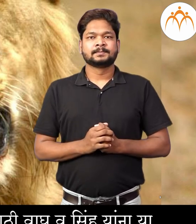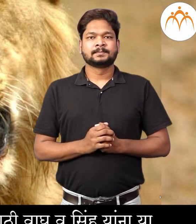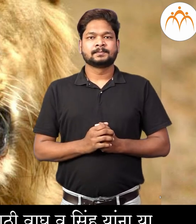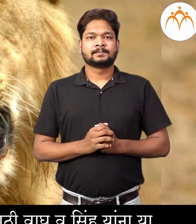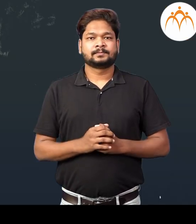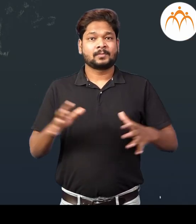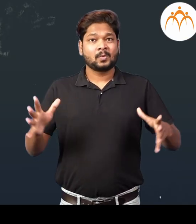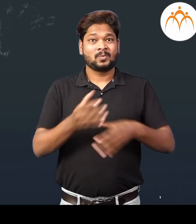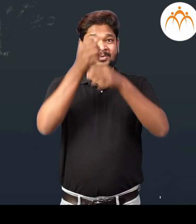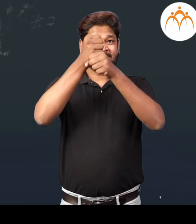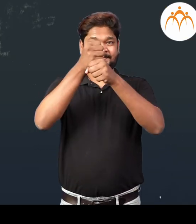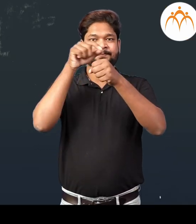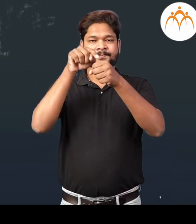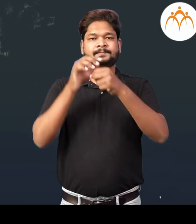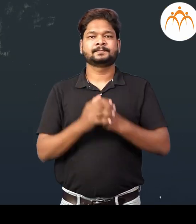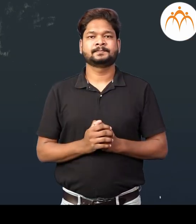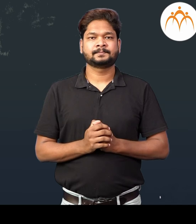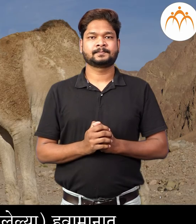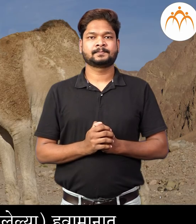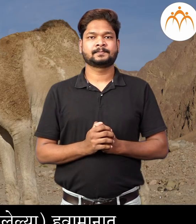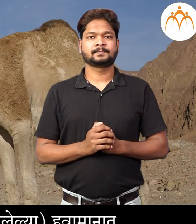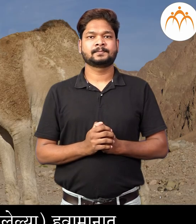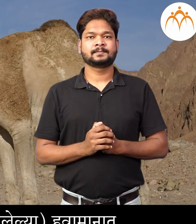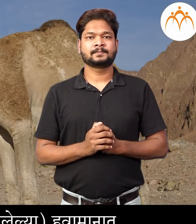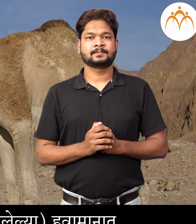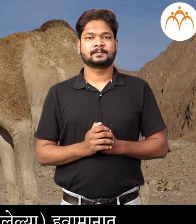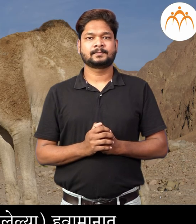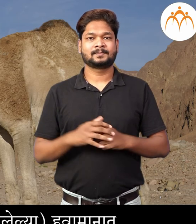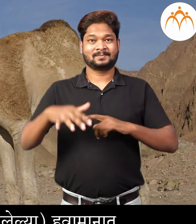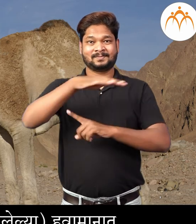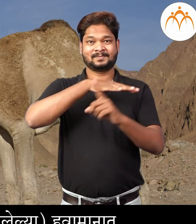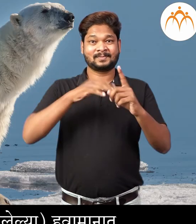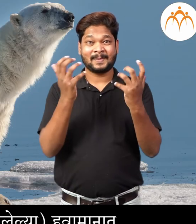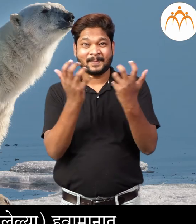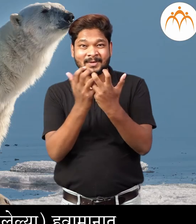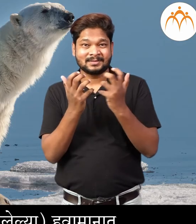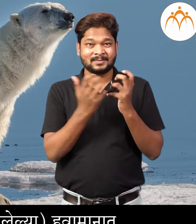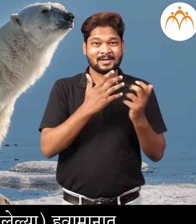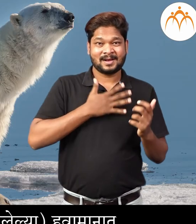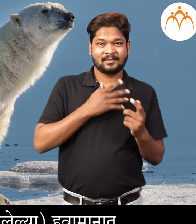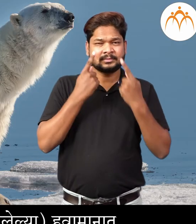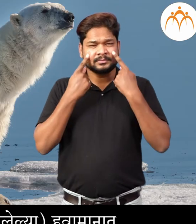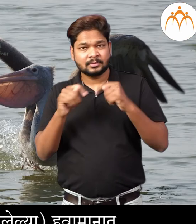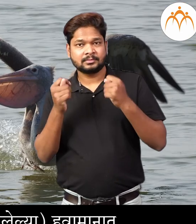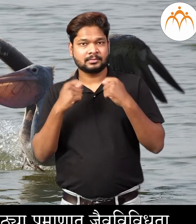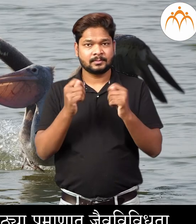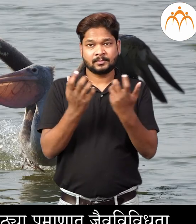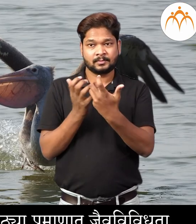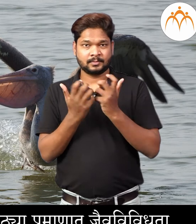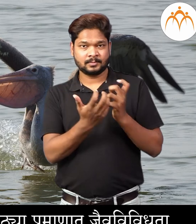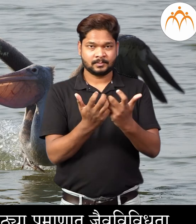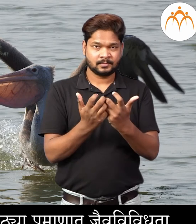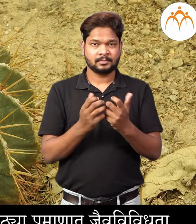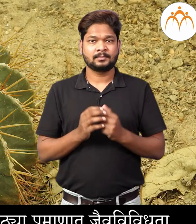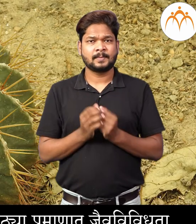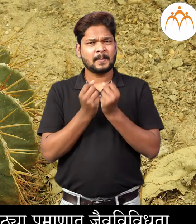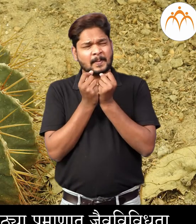होतो साराउश प्रतिकुल हवामानाद जगन्याचा सजु प्रयत्न करतात त्यामुले